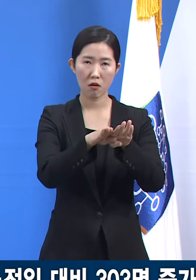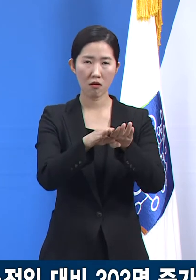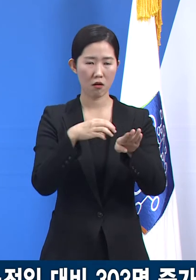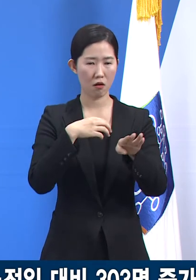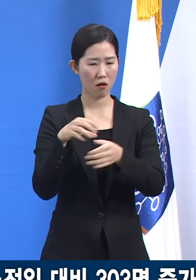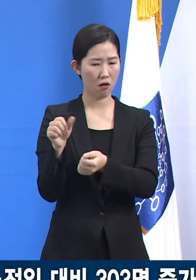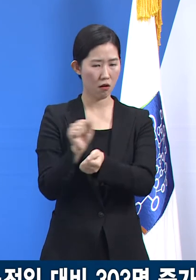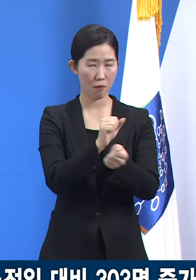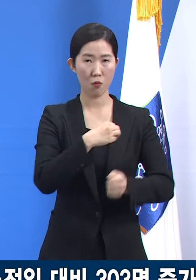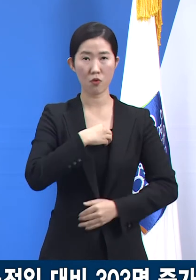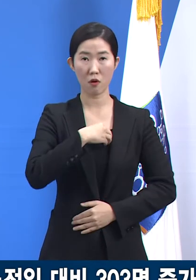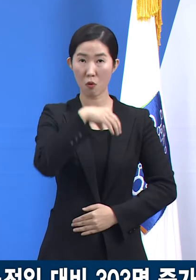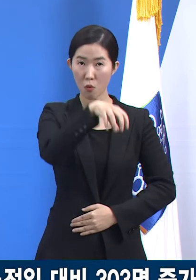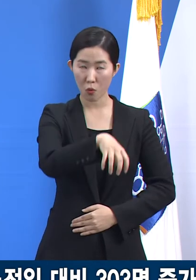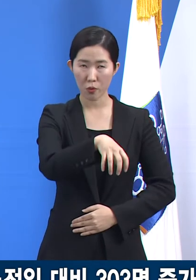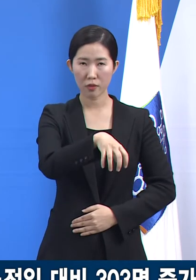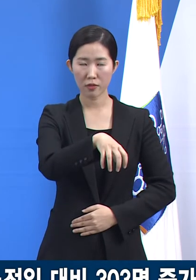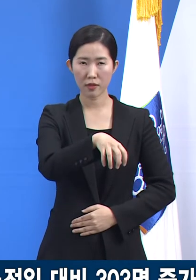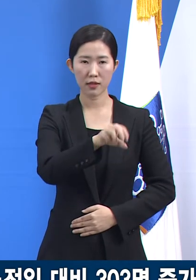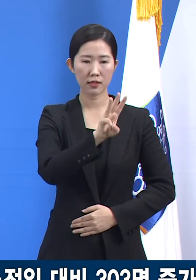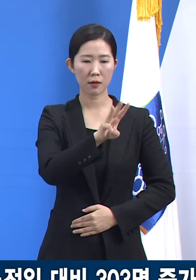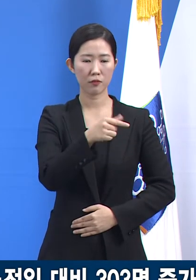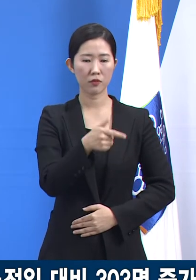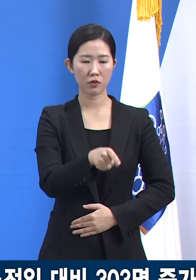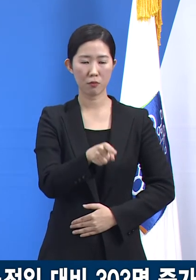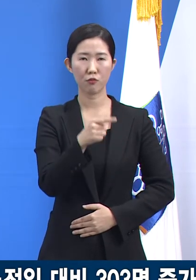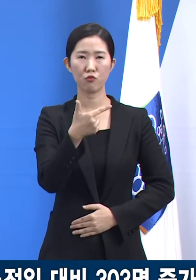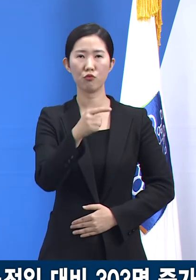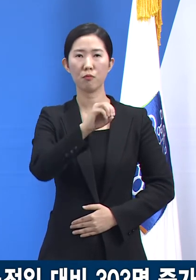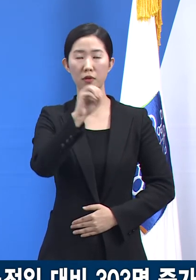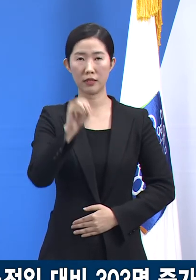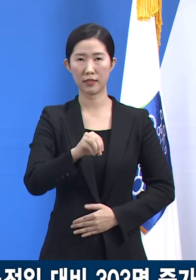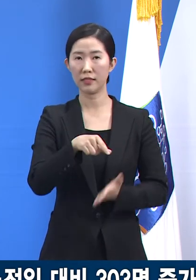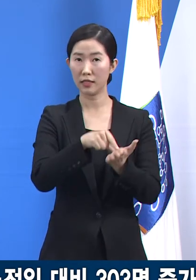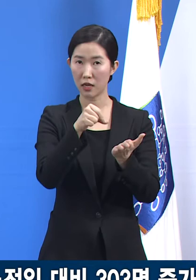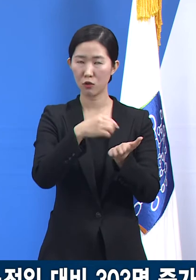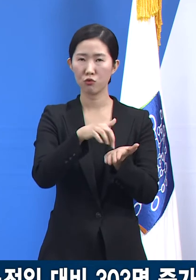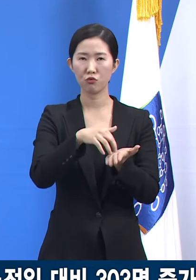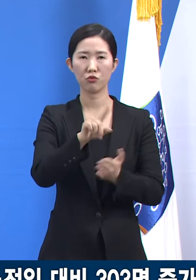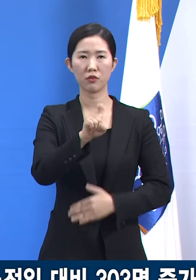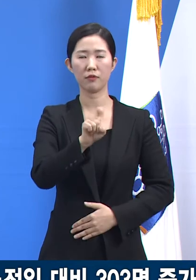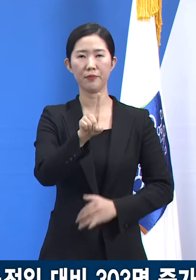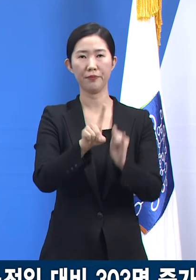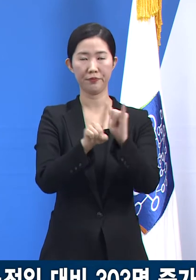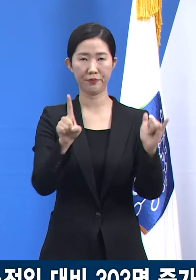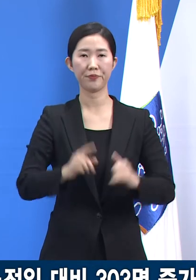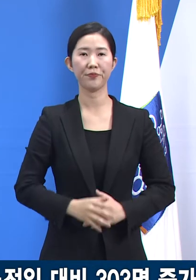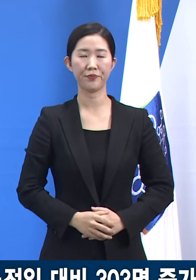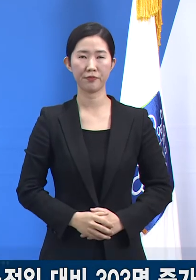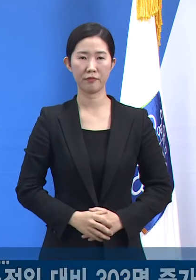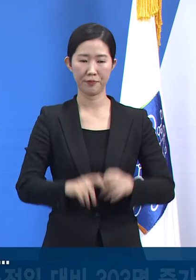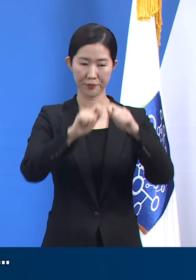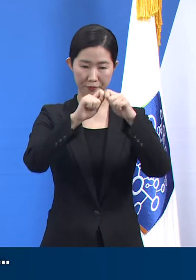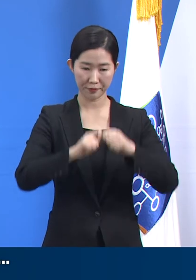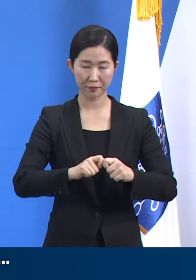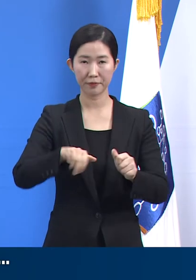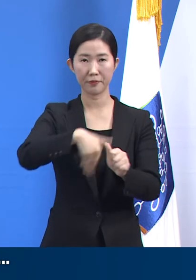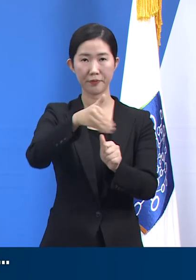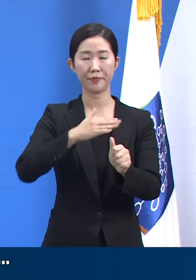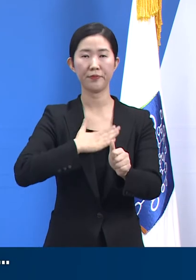확진자는 3.6%인 11명이었습니다. 도내 주요 확진 상황에 대해서